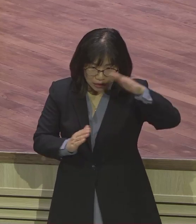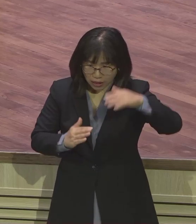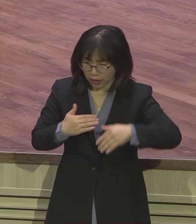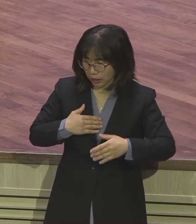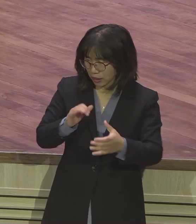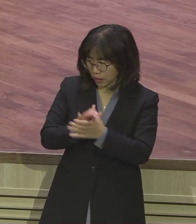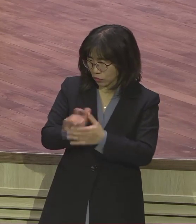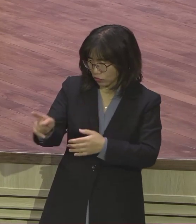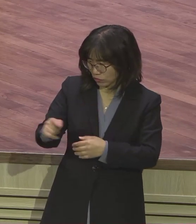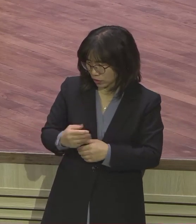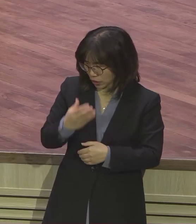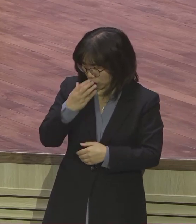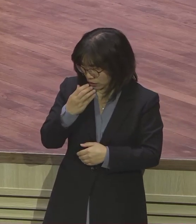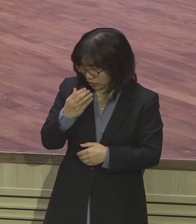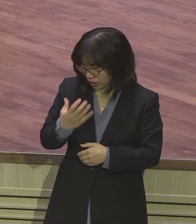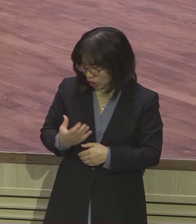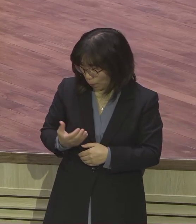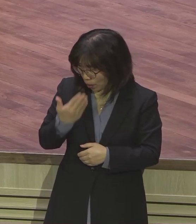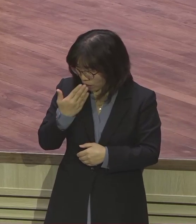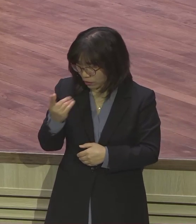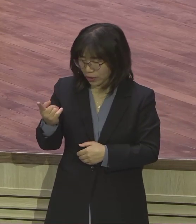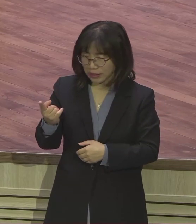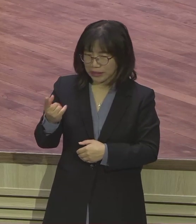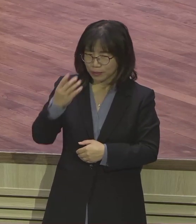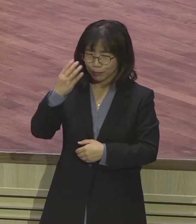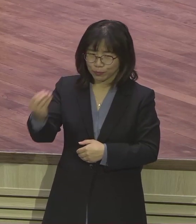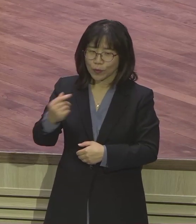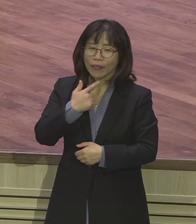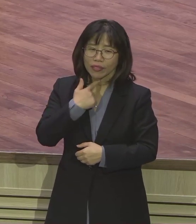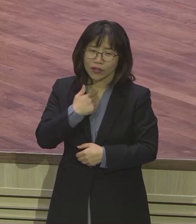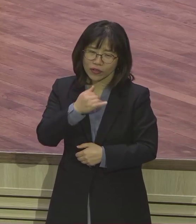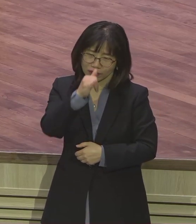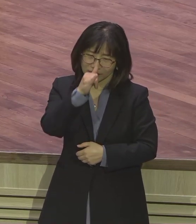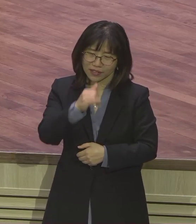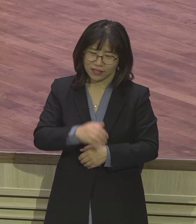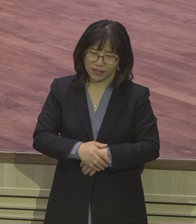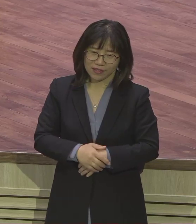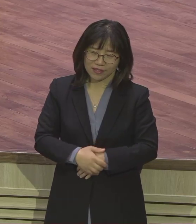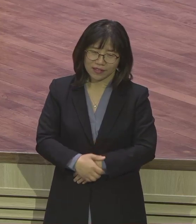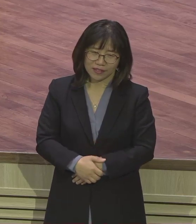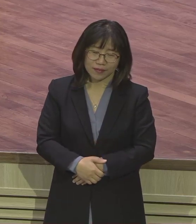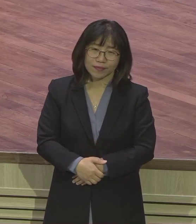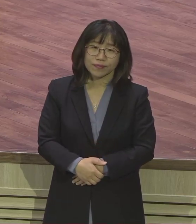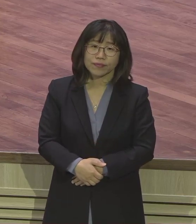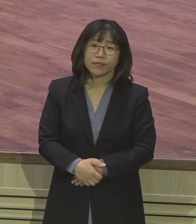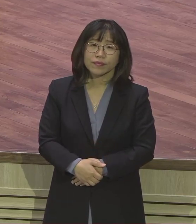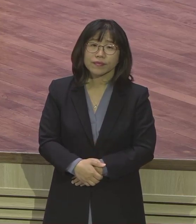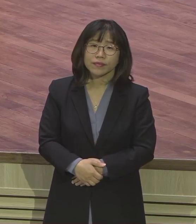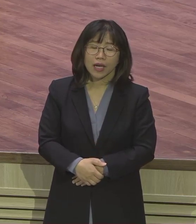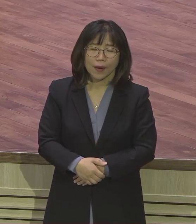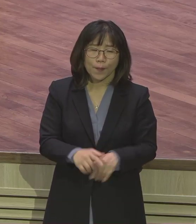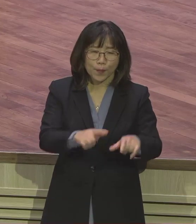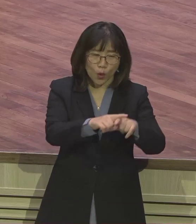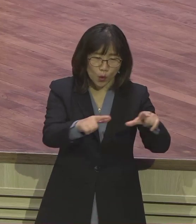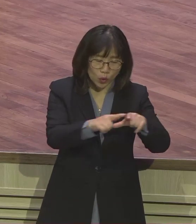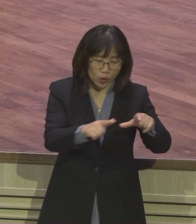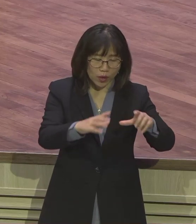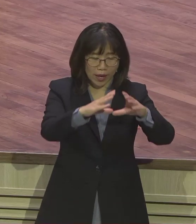3년에서 4년. 최하로. 그런데 어떤 신학자들은 이것을 아마도 애굽 아이들이 공식적